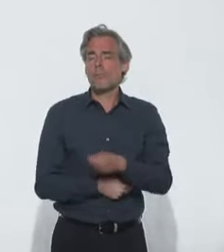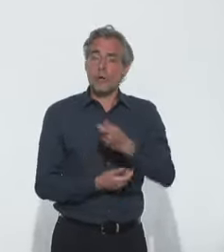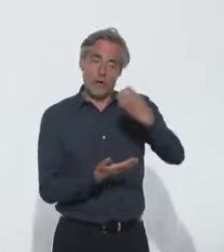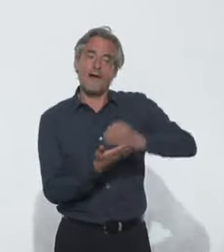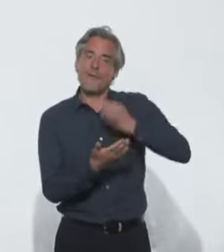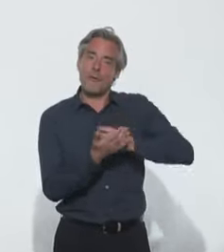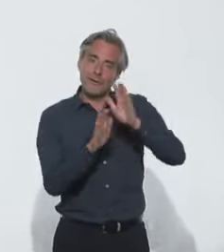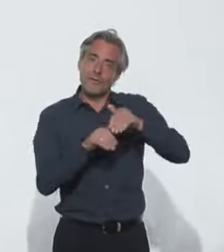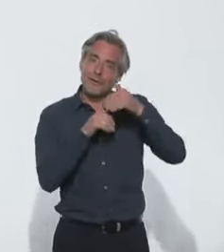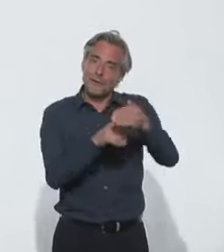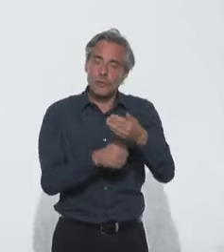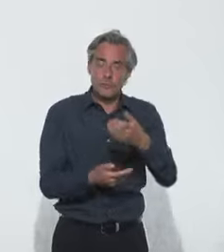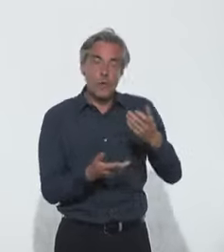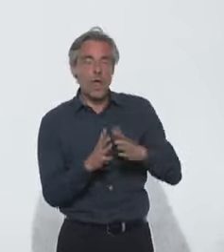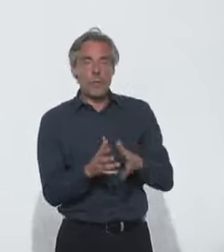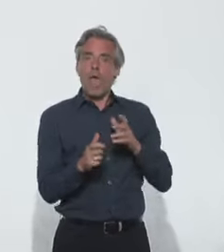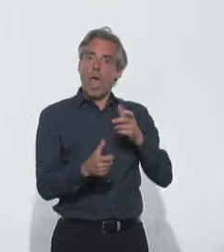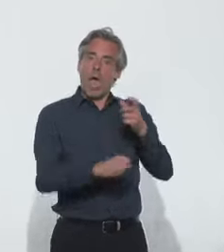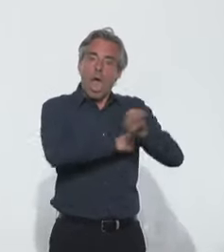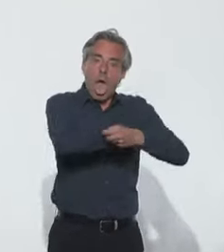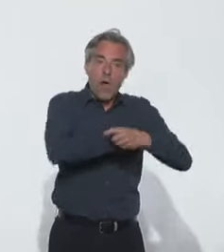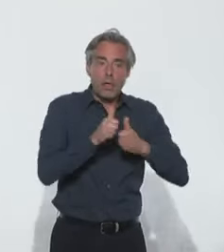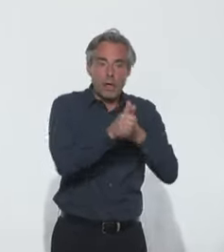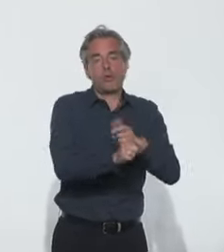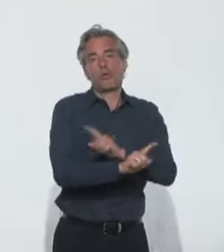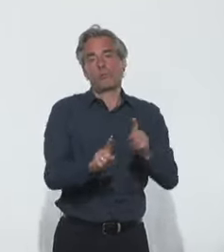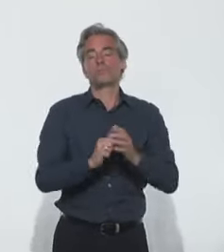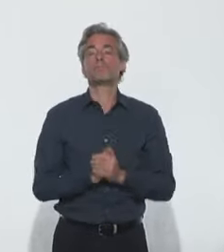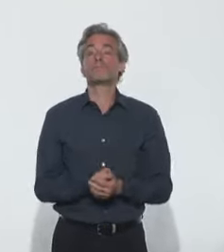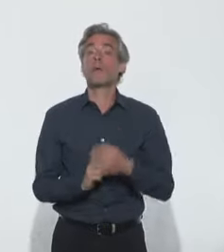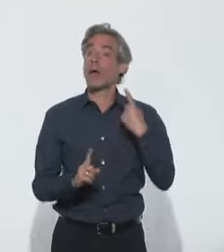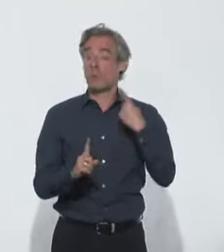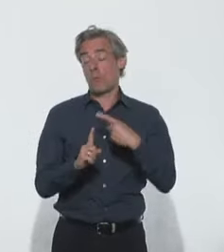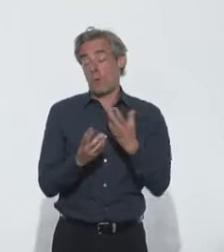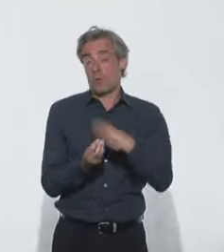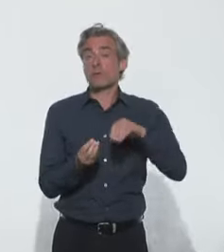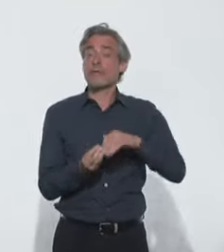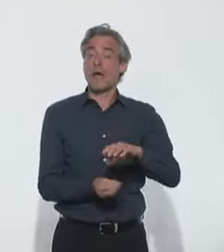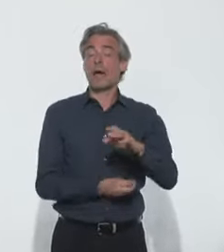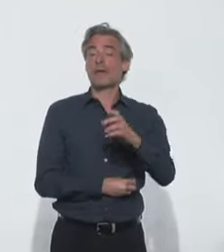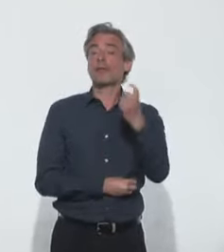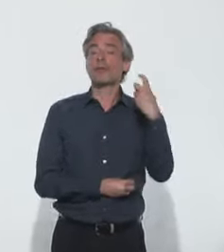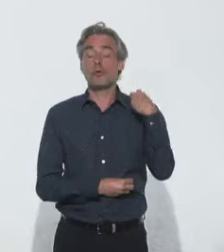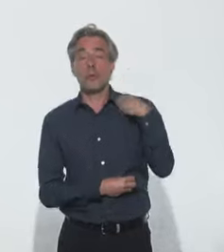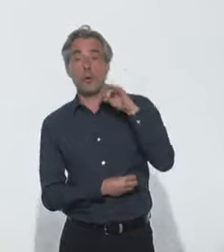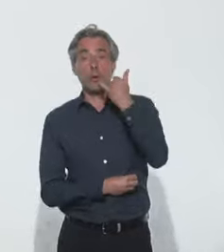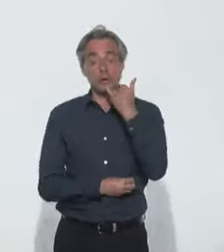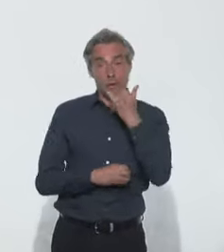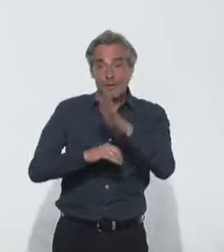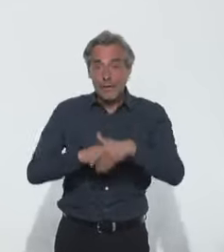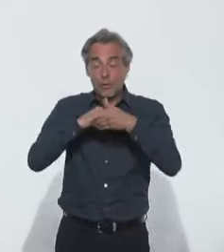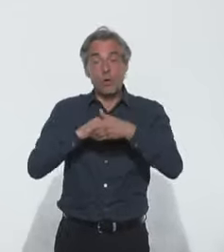informé de l'actualité, mais ne pas y passer trop de temps. De plus, des numéros d'écoute et de soutien